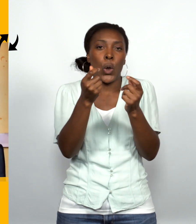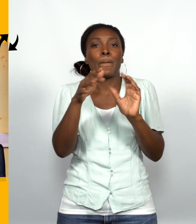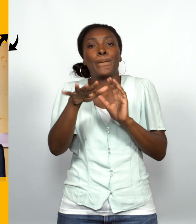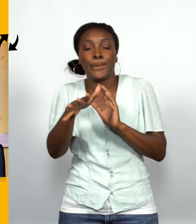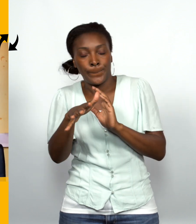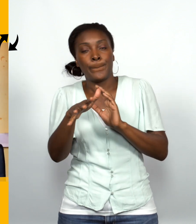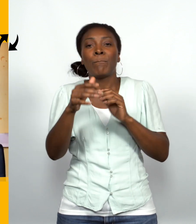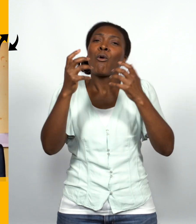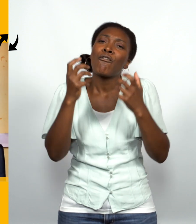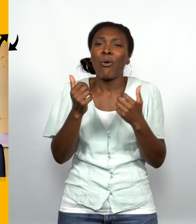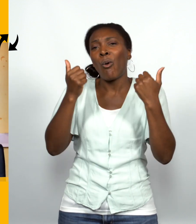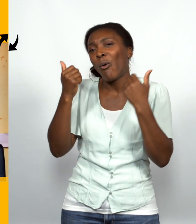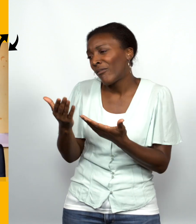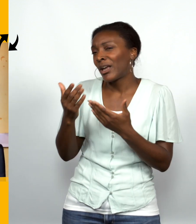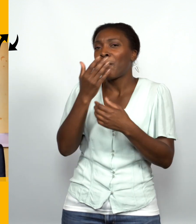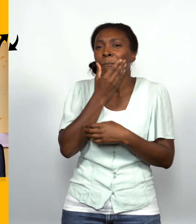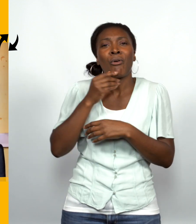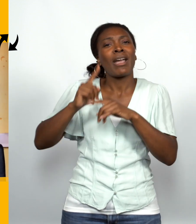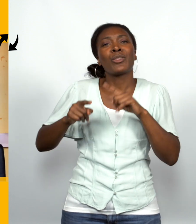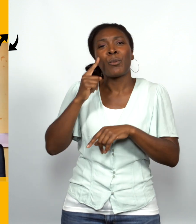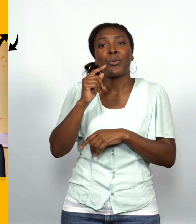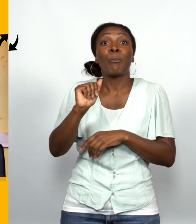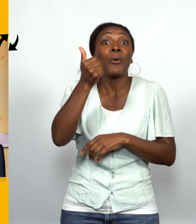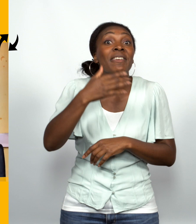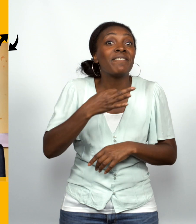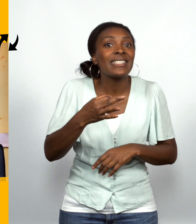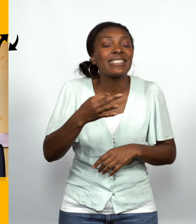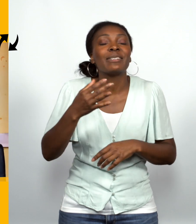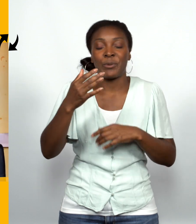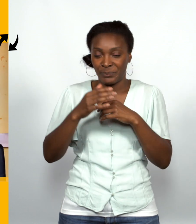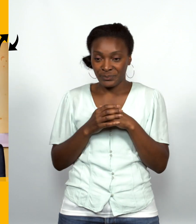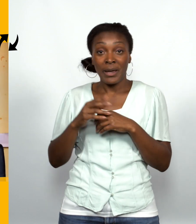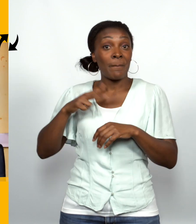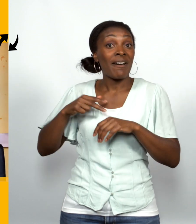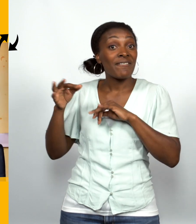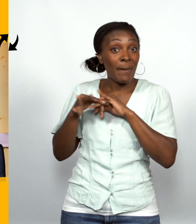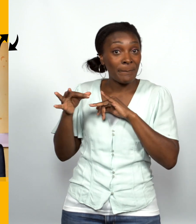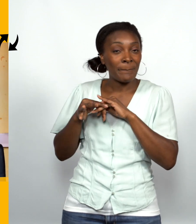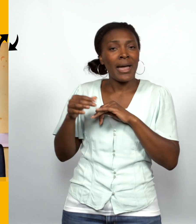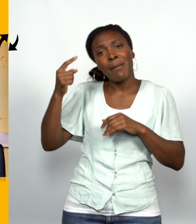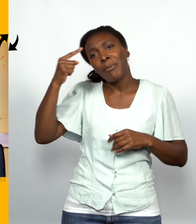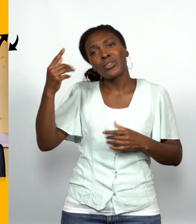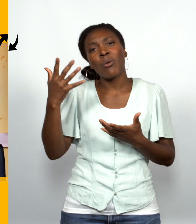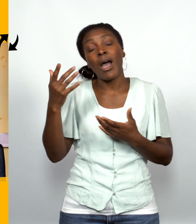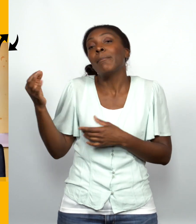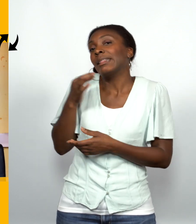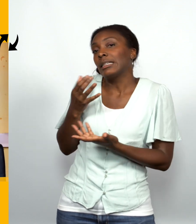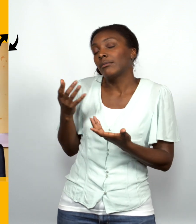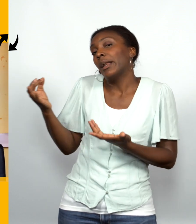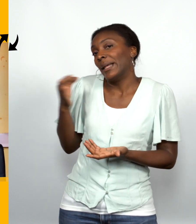'argent, on voulait quand même offrir un beau cadeau à notre premier fils. Et en fait, mon épouse a eu cette pensée, enfin elle me l'a partagée